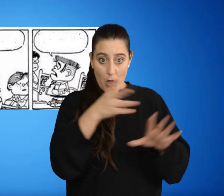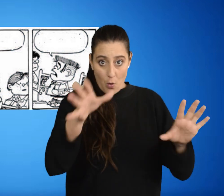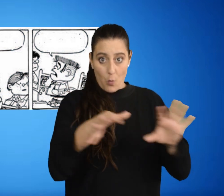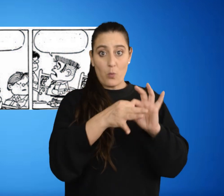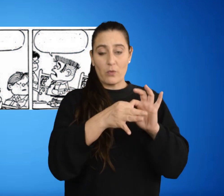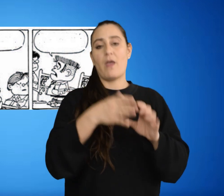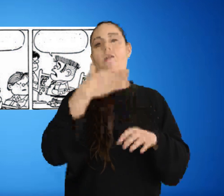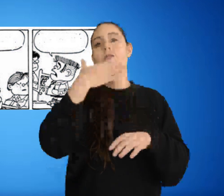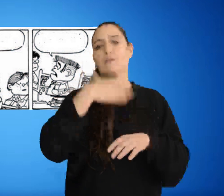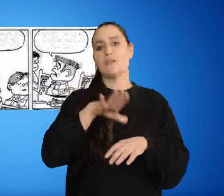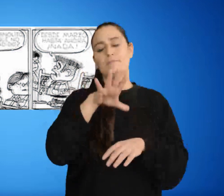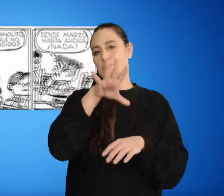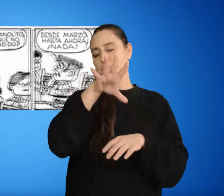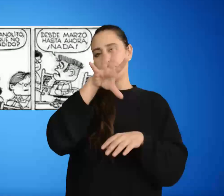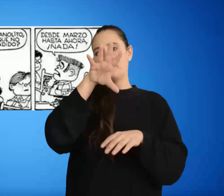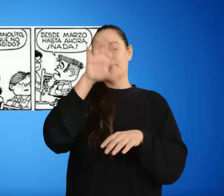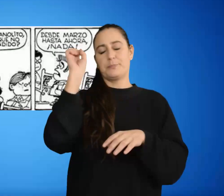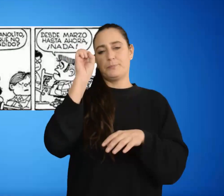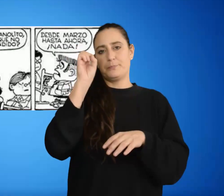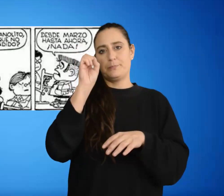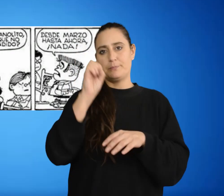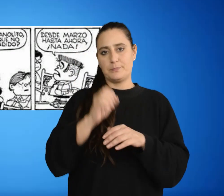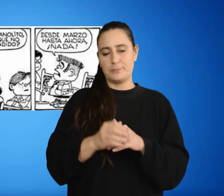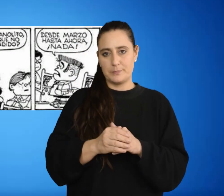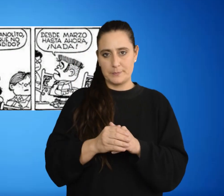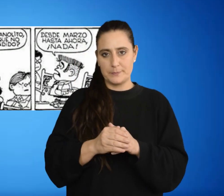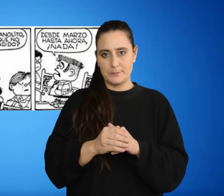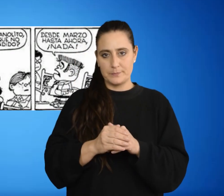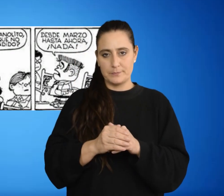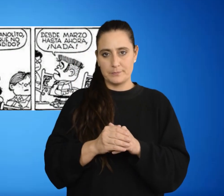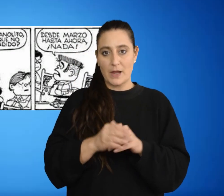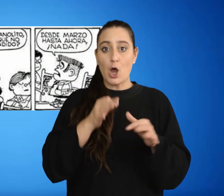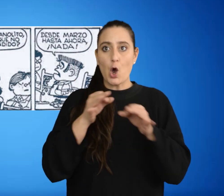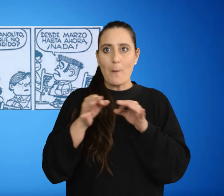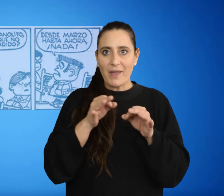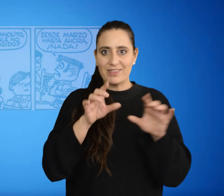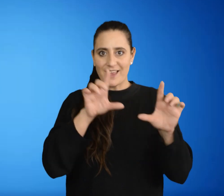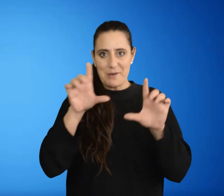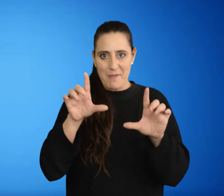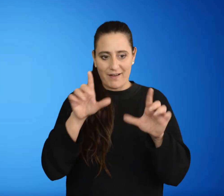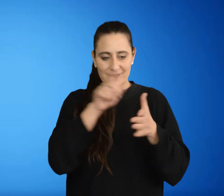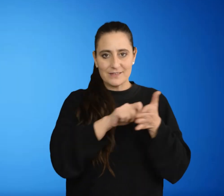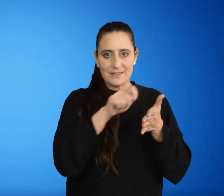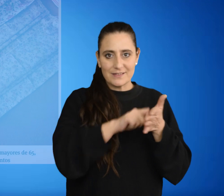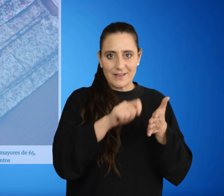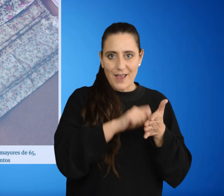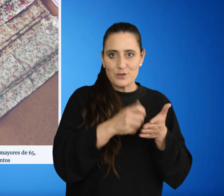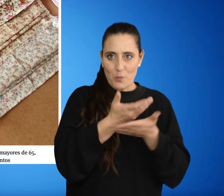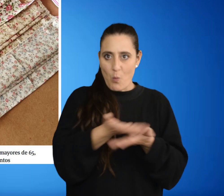adquiera su sentido, de lo contrario no se entiende por completo. Comenta la imagen El texto